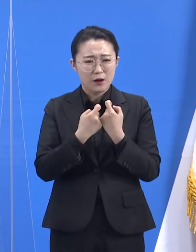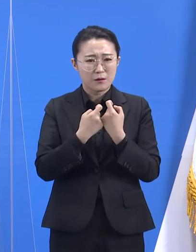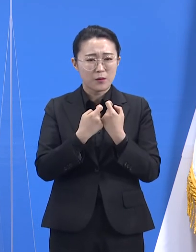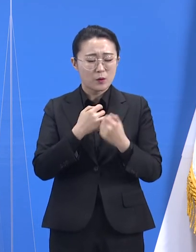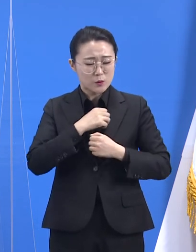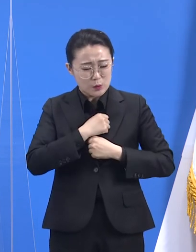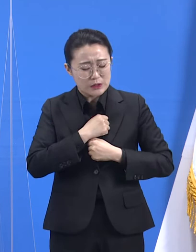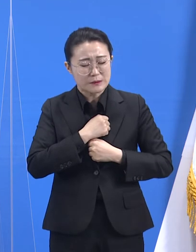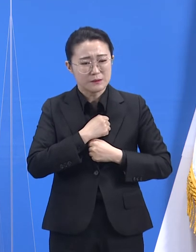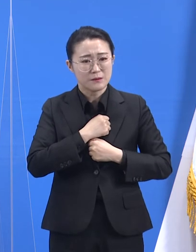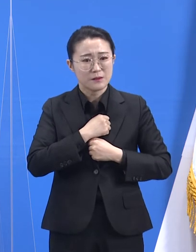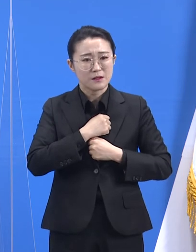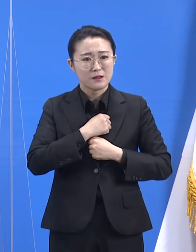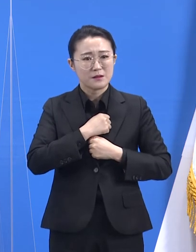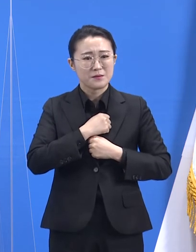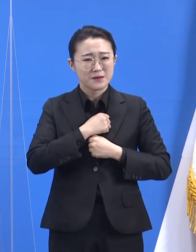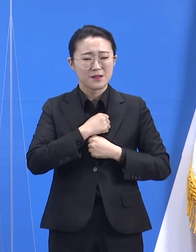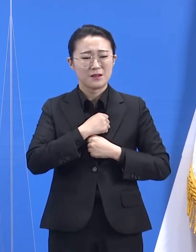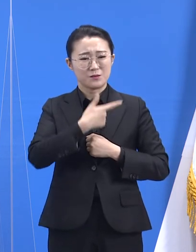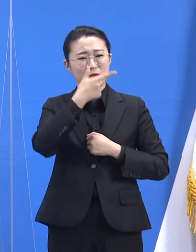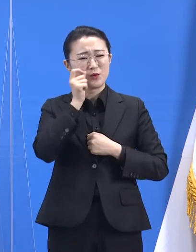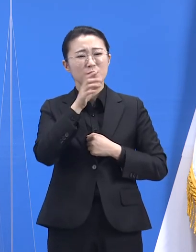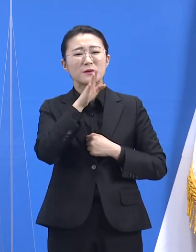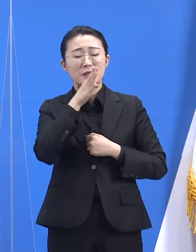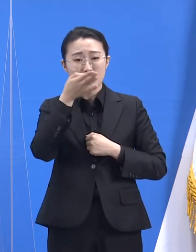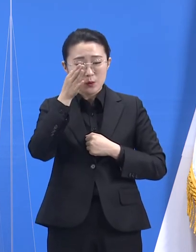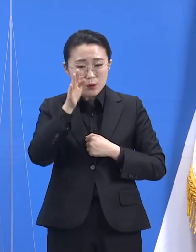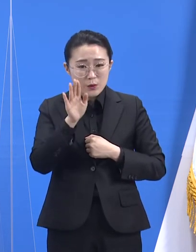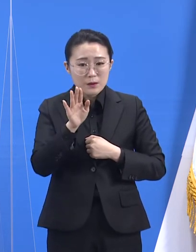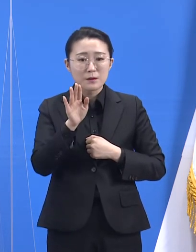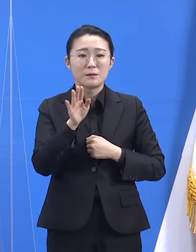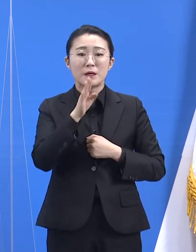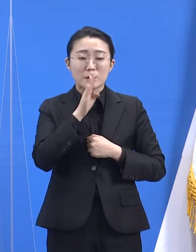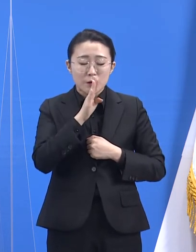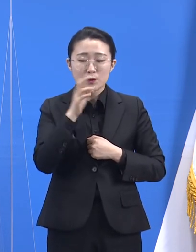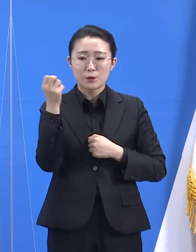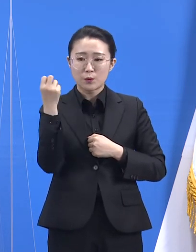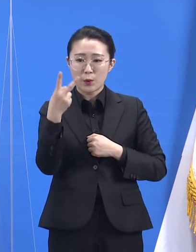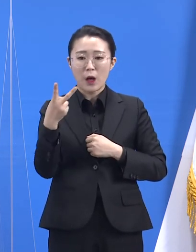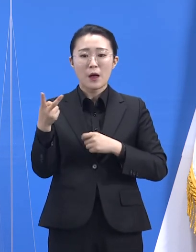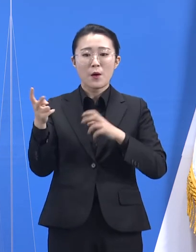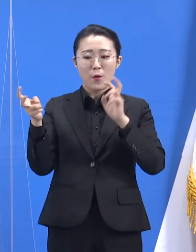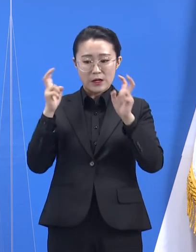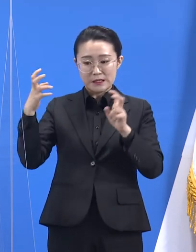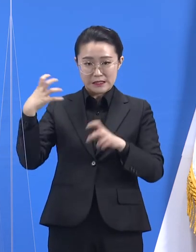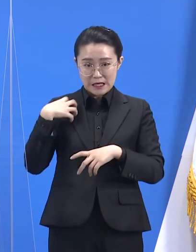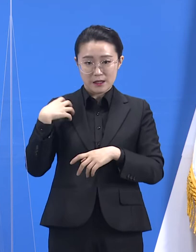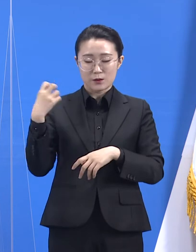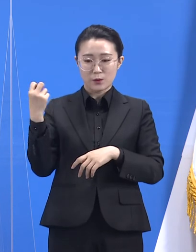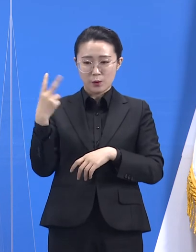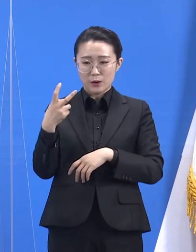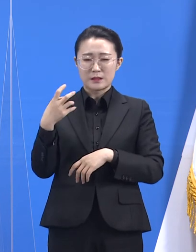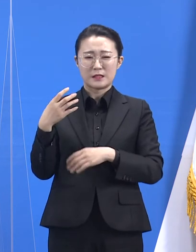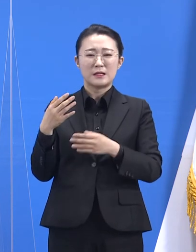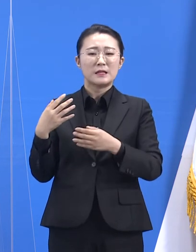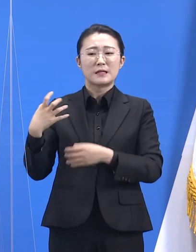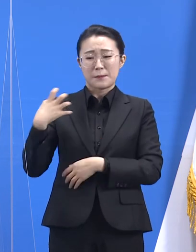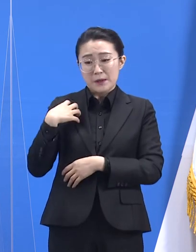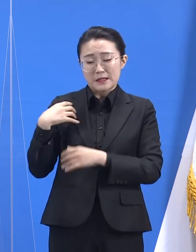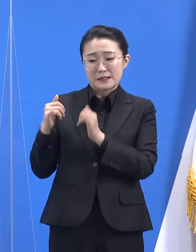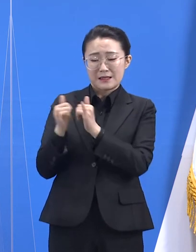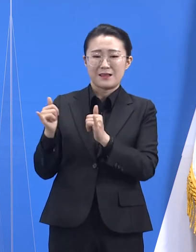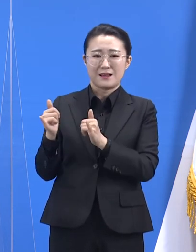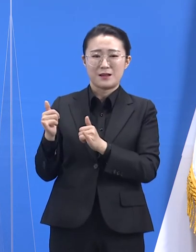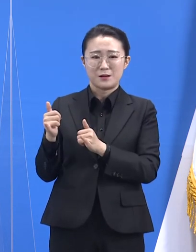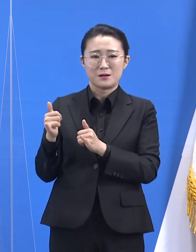직원들 및 이용자들에 대한 증상 모니터링에 실패했다고 볼 수도 있습니다. 유증상자